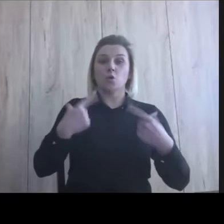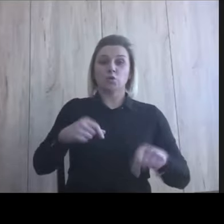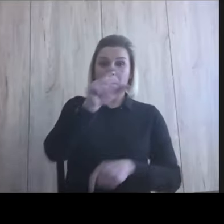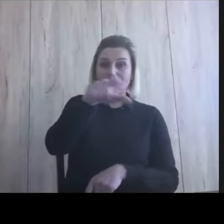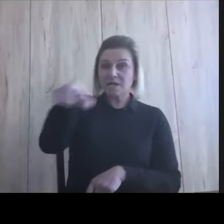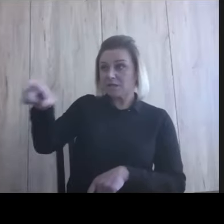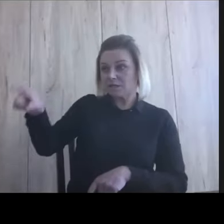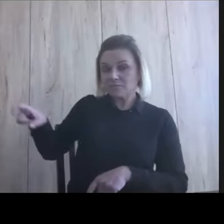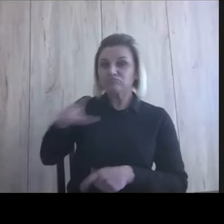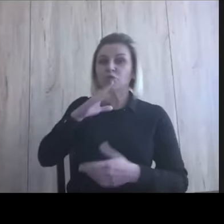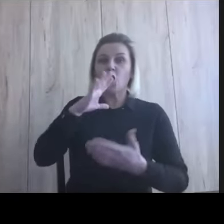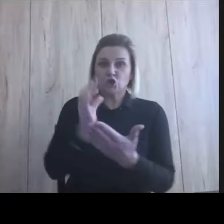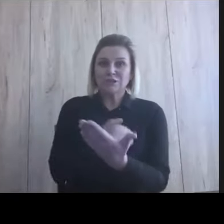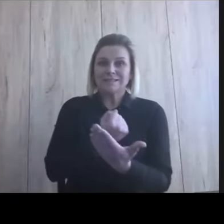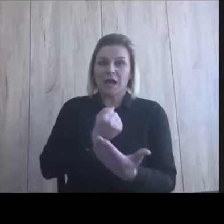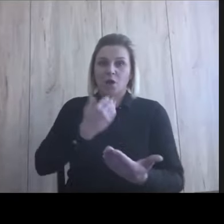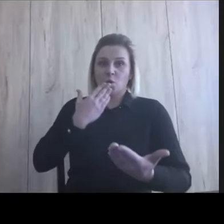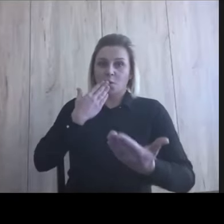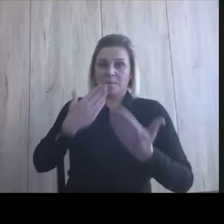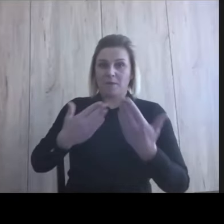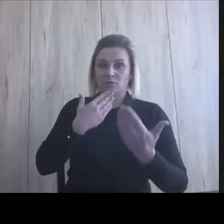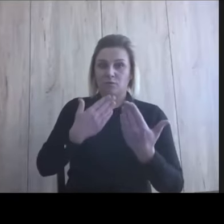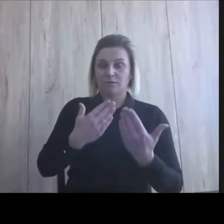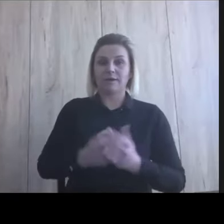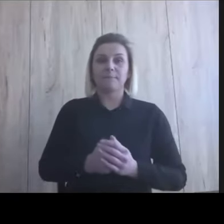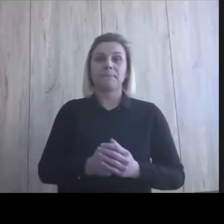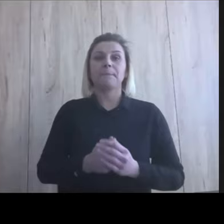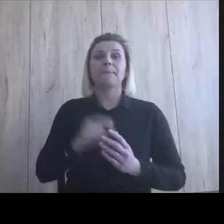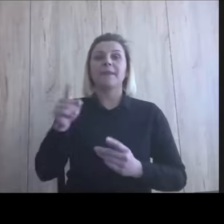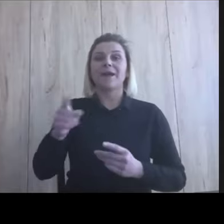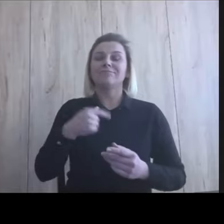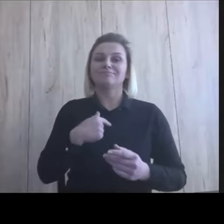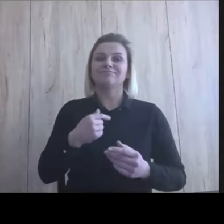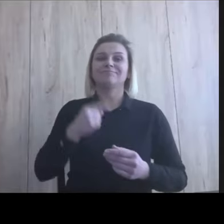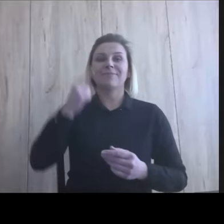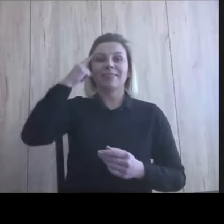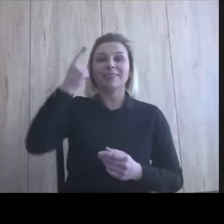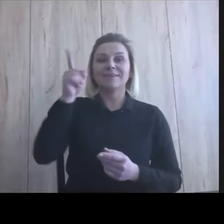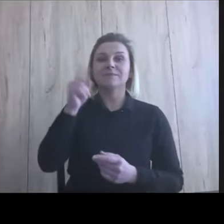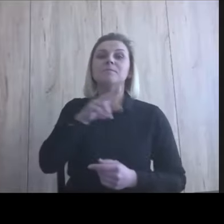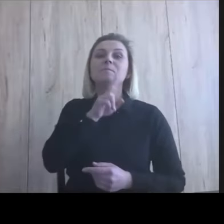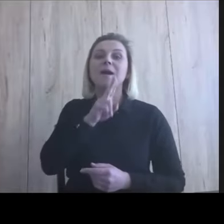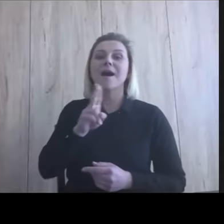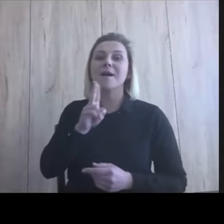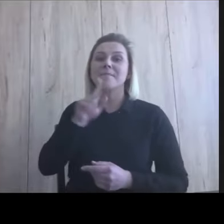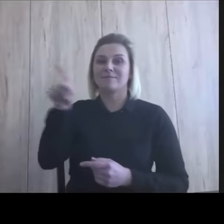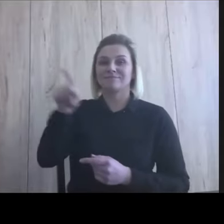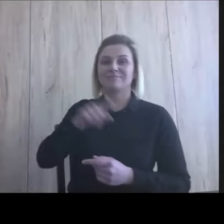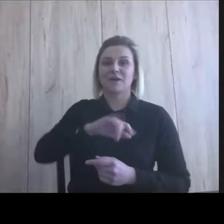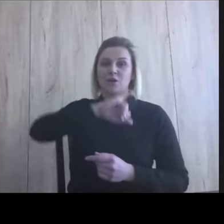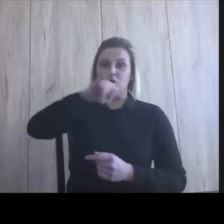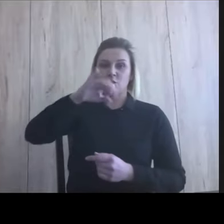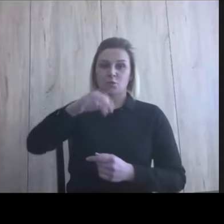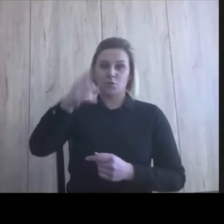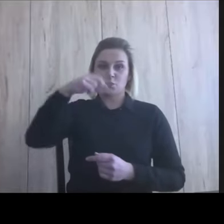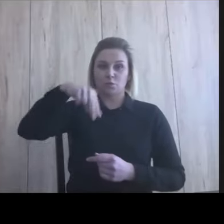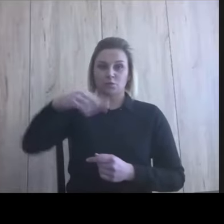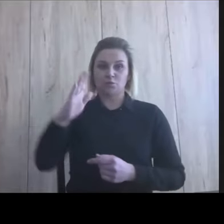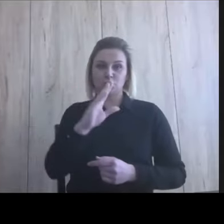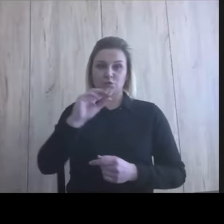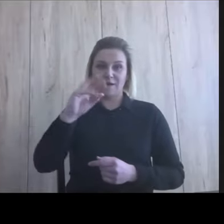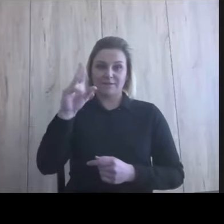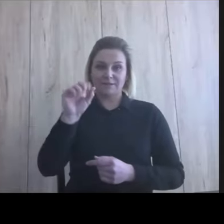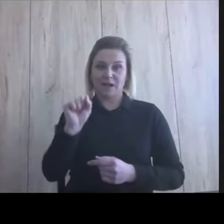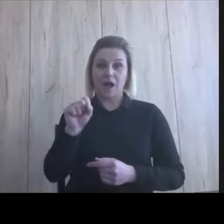korzystają z tej metody. I tutaj muszę wspomnieć taką fantastyczną mamę, panią Mioduszewską, której syn jest